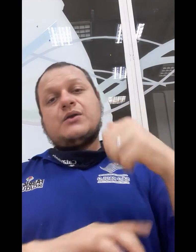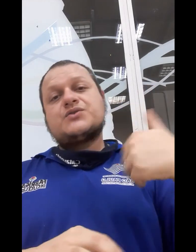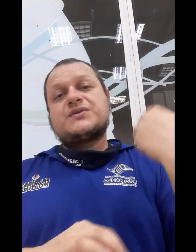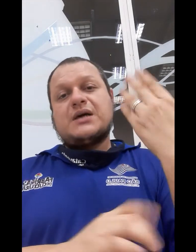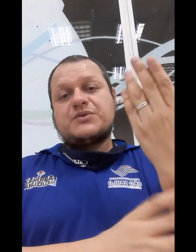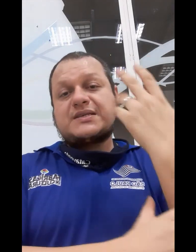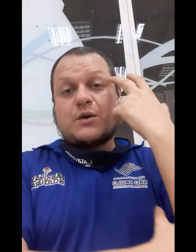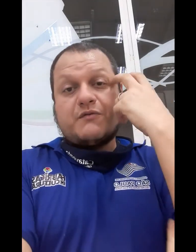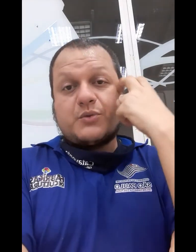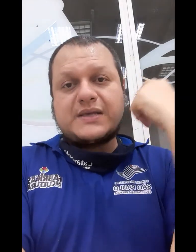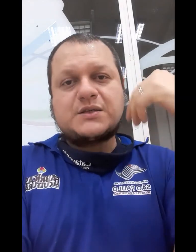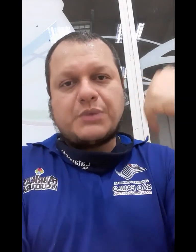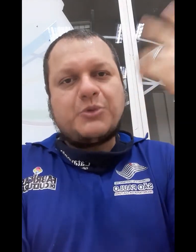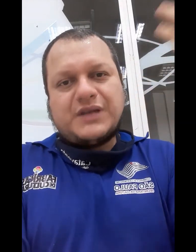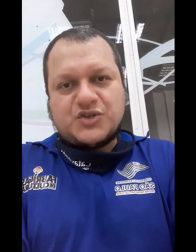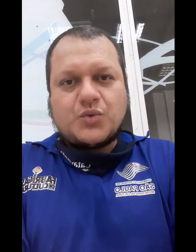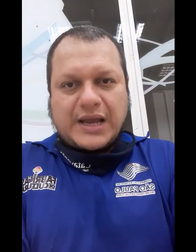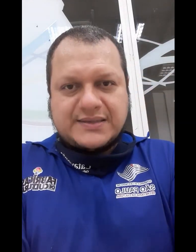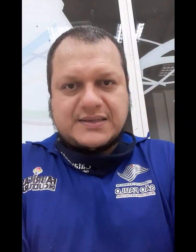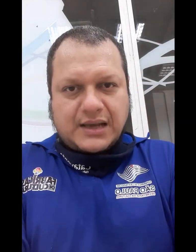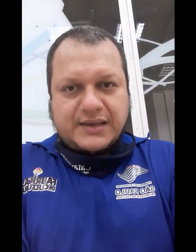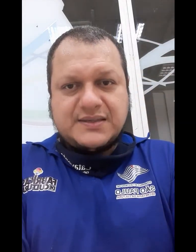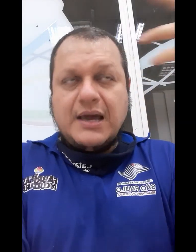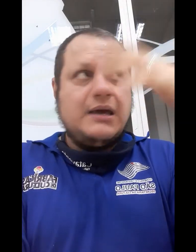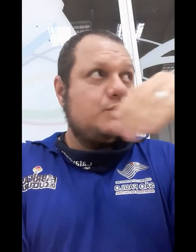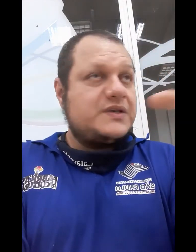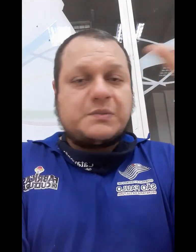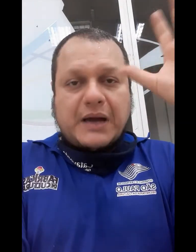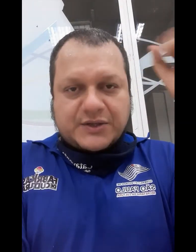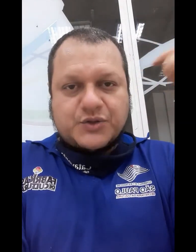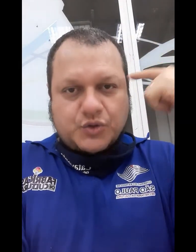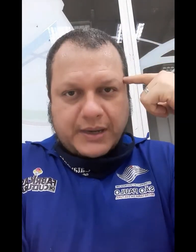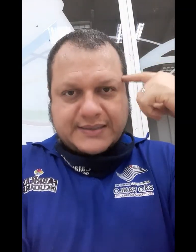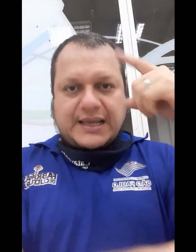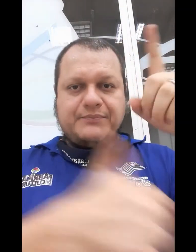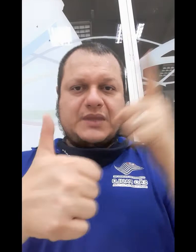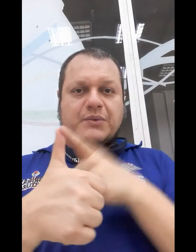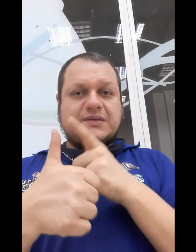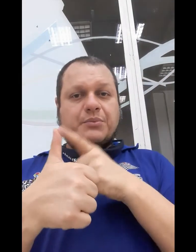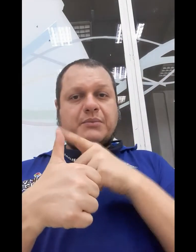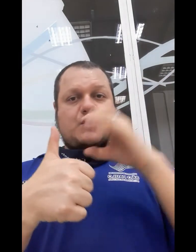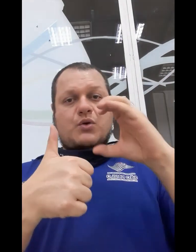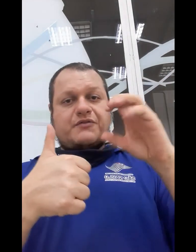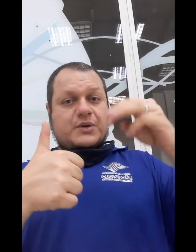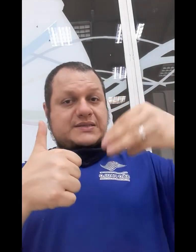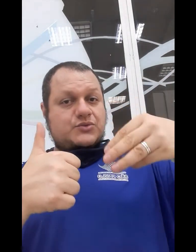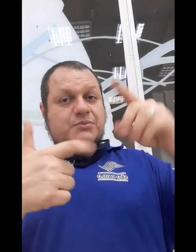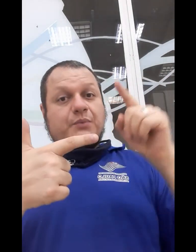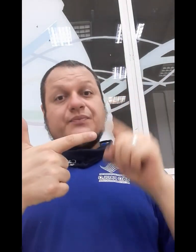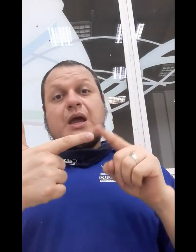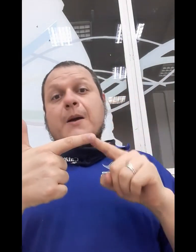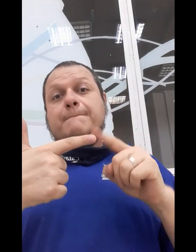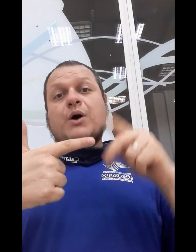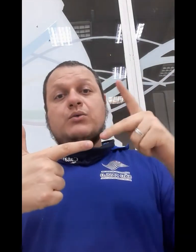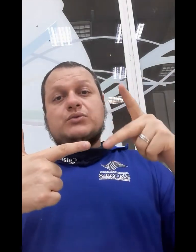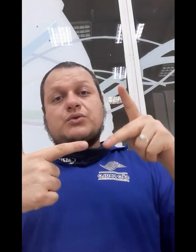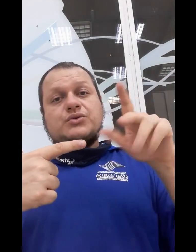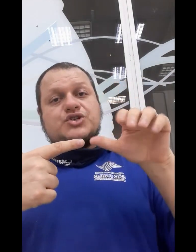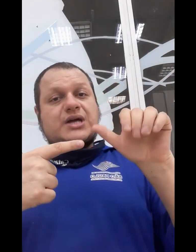nós usamos essa configuração para poder articular esses sinais no espaço e tudo mais, tá? Então, esse é o primeiro. Configuração de mão. Ponto de